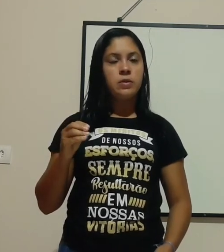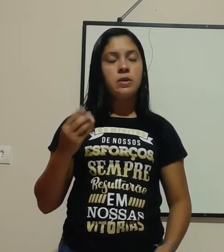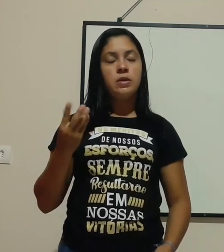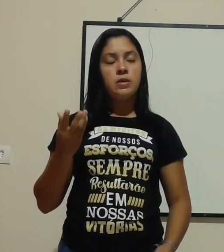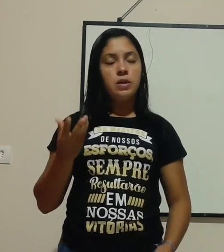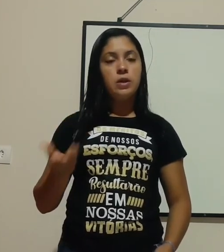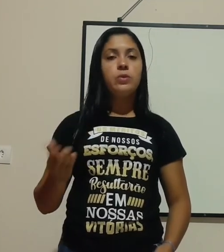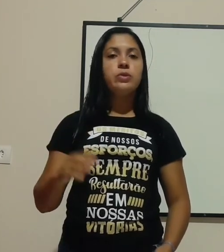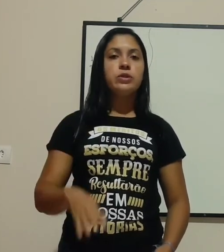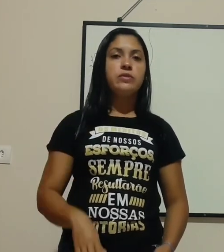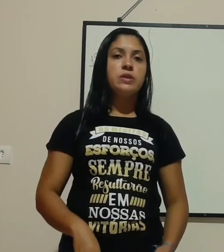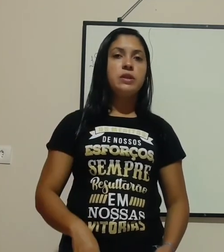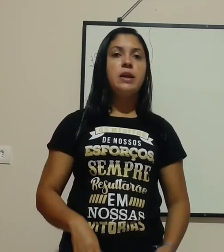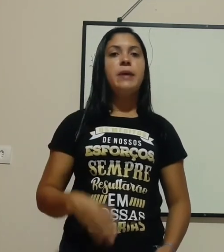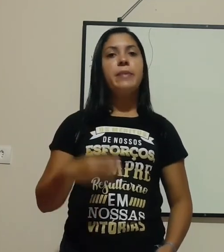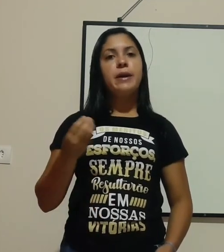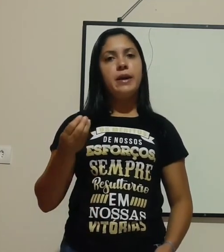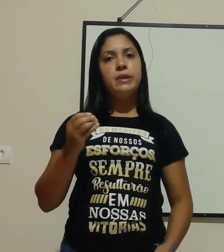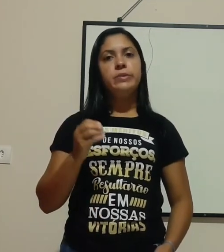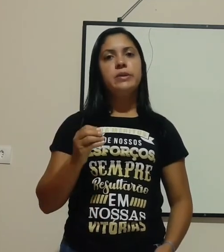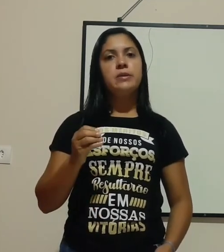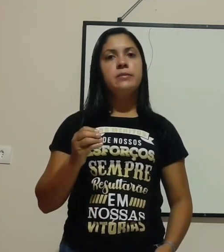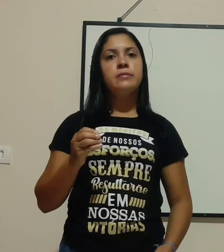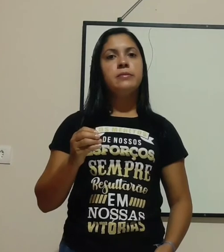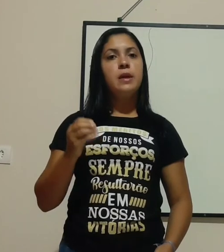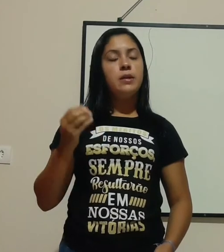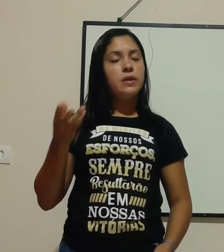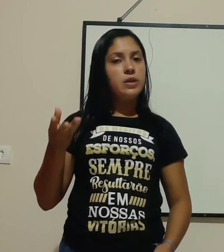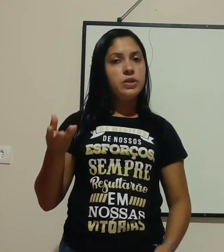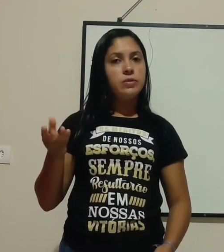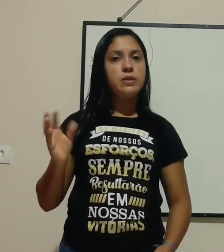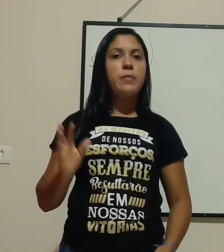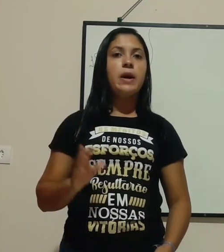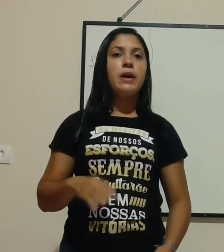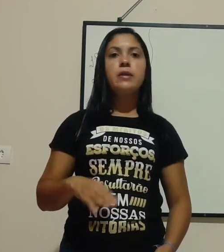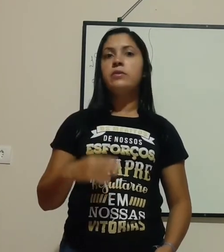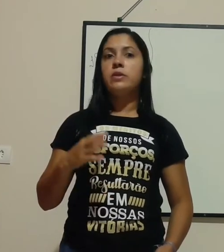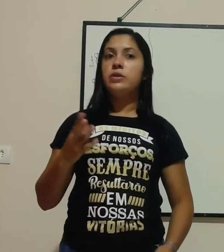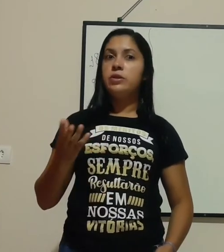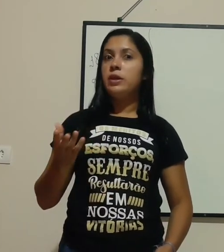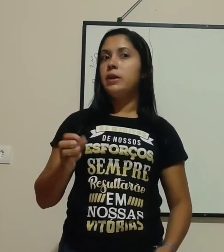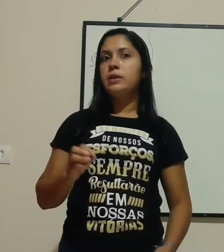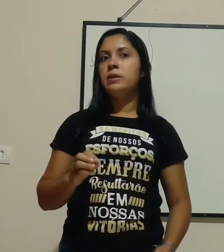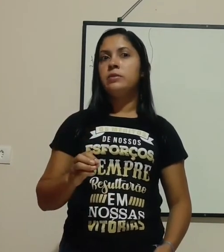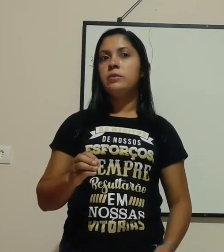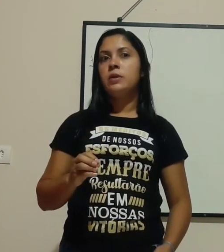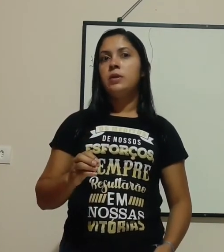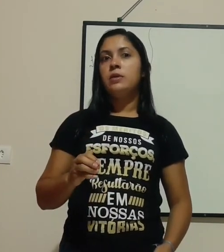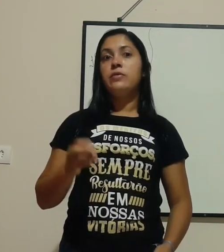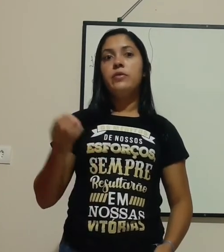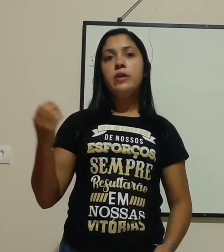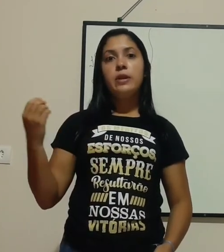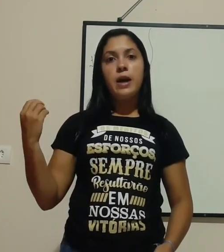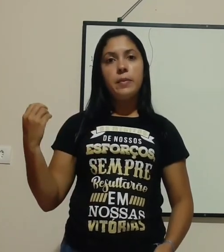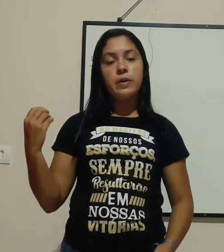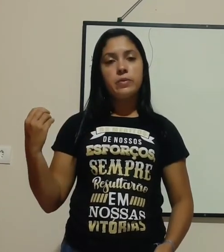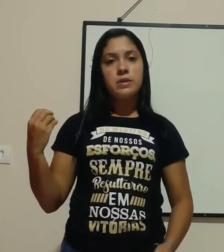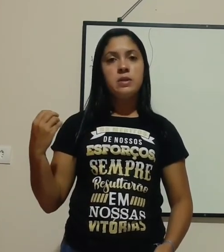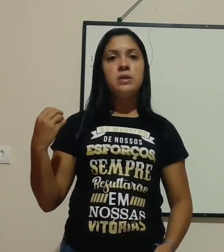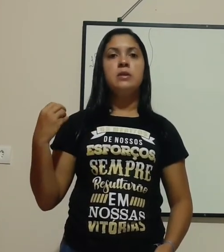que custa você apagar a luz, né, deixa a luz apagada, não tem ninguém lá dentro. Foi lá para a cozinha,